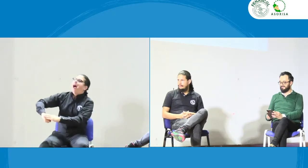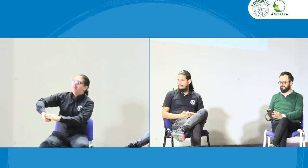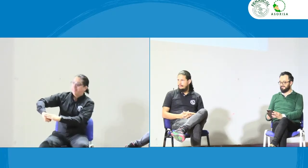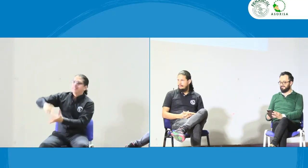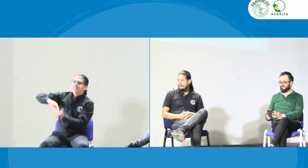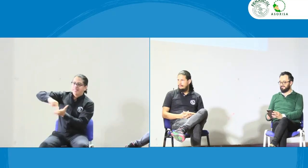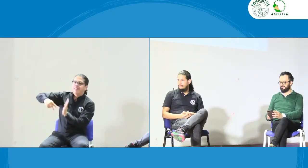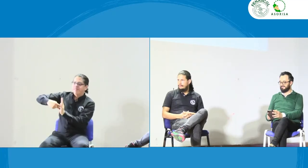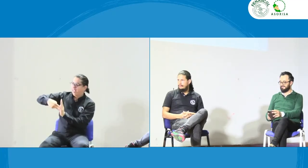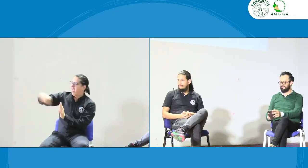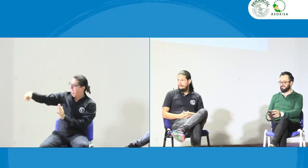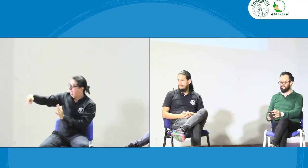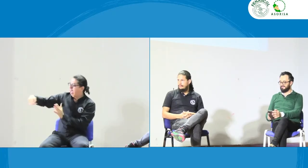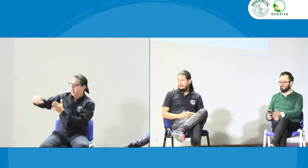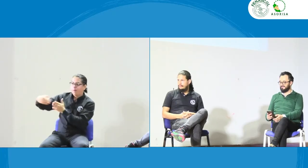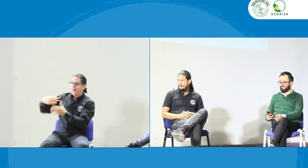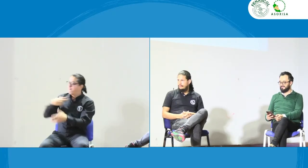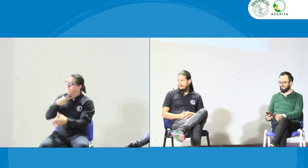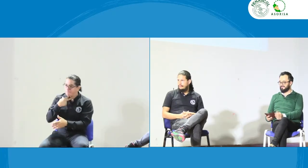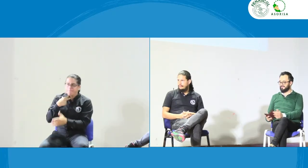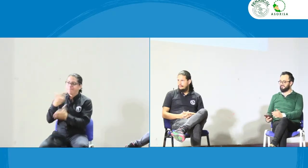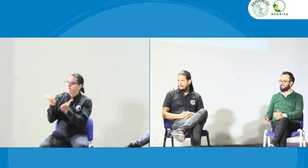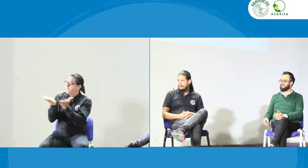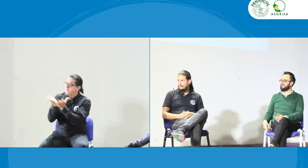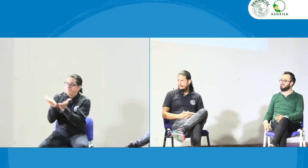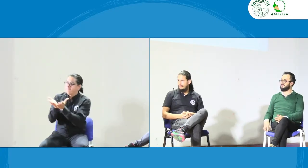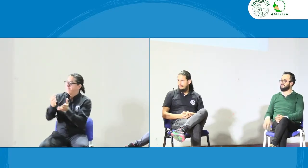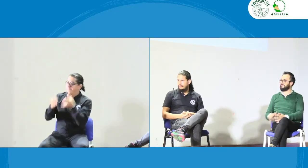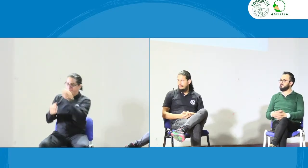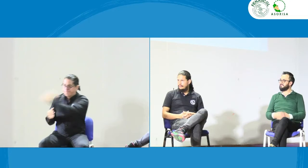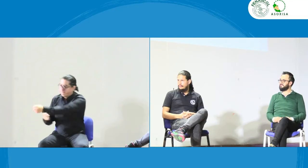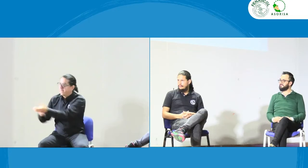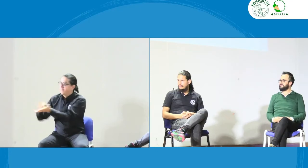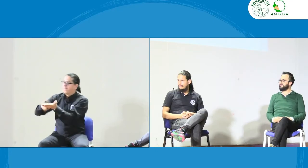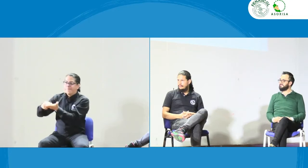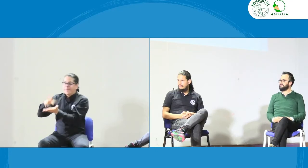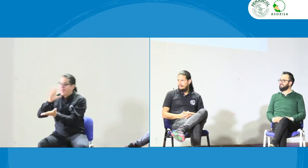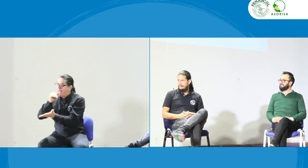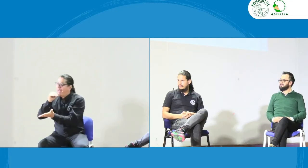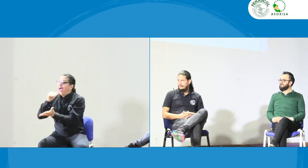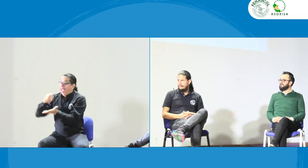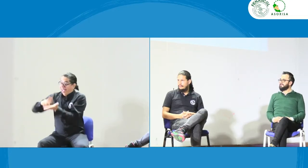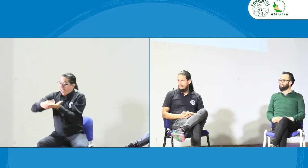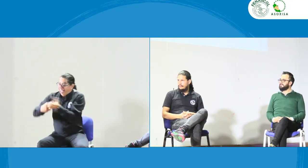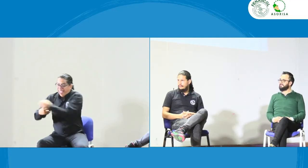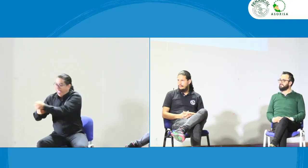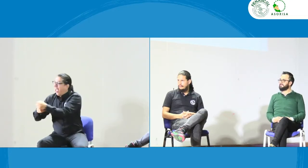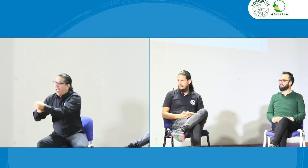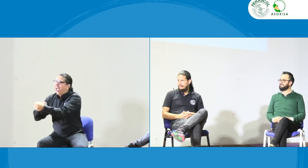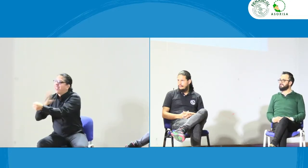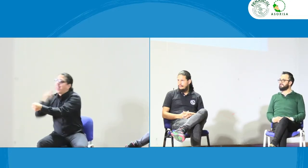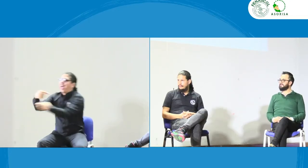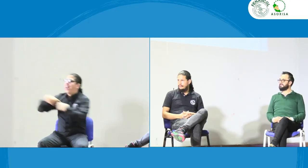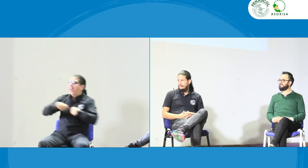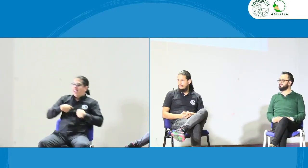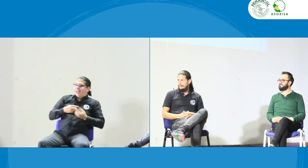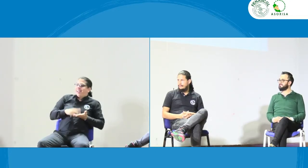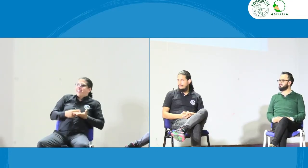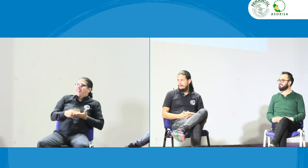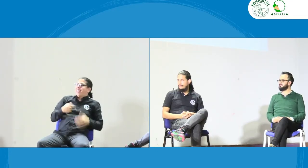vulnerando el derecho a la educación y él obviamente como no puede ir a estar en los